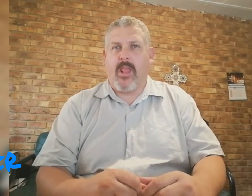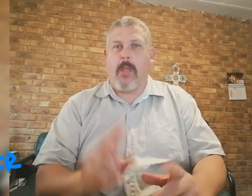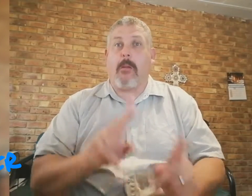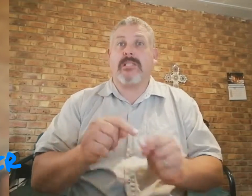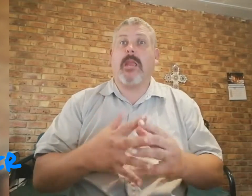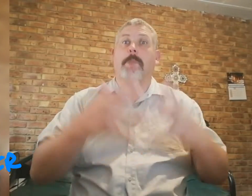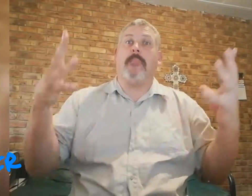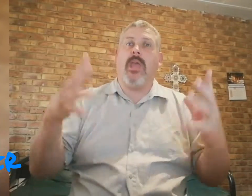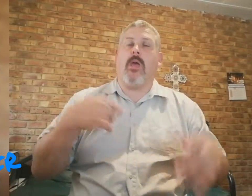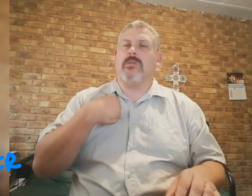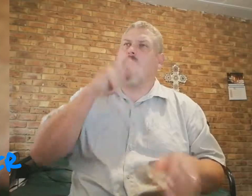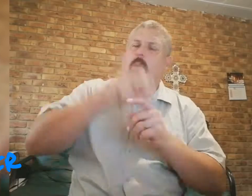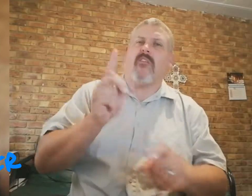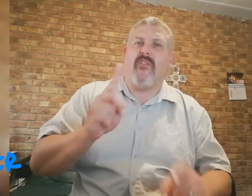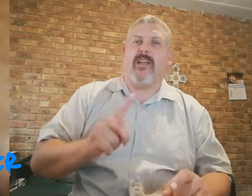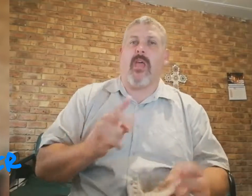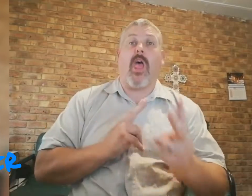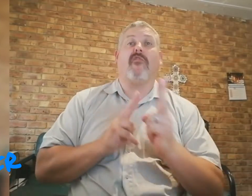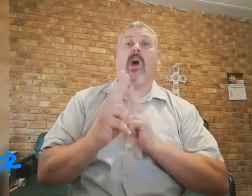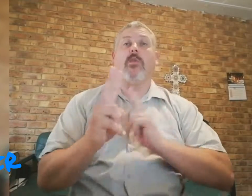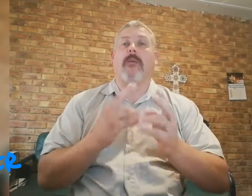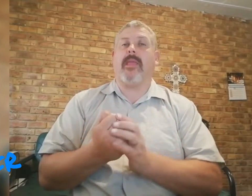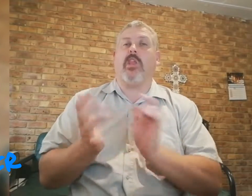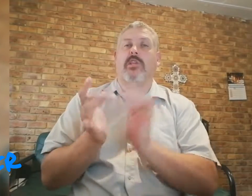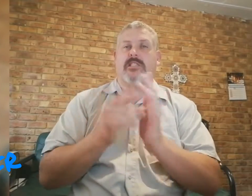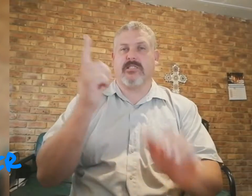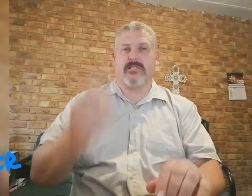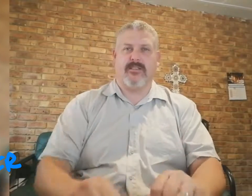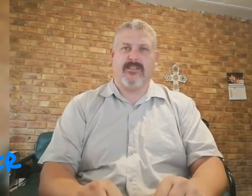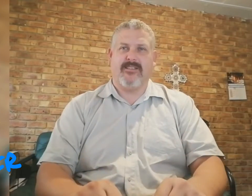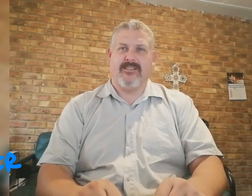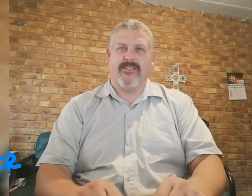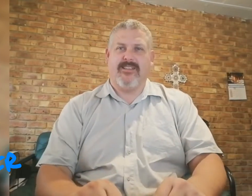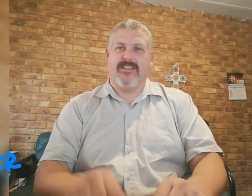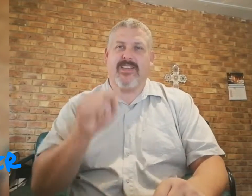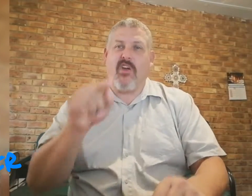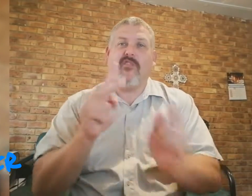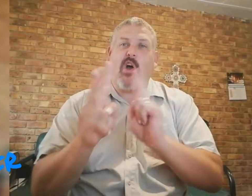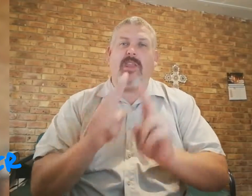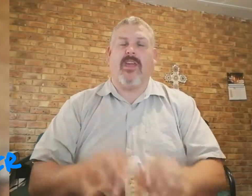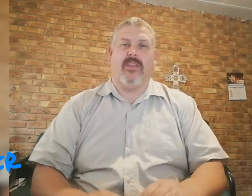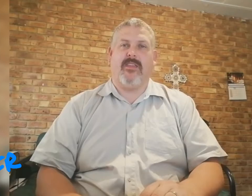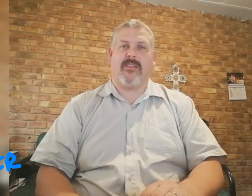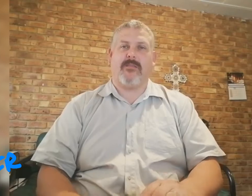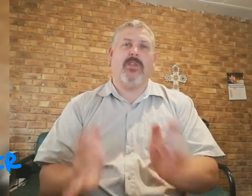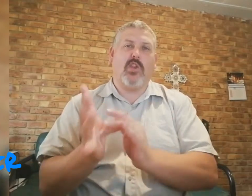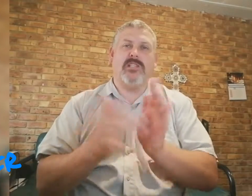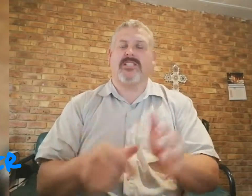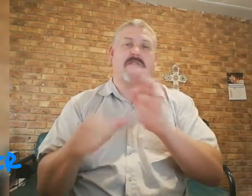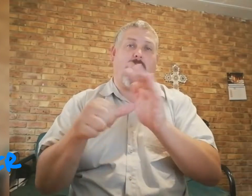maar miskien, meer, ons nodig vir, verhouding, met Jesus. Jou verhouding, met Jesus, is